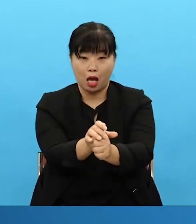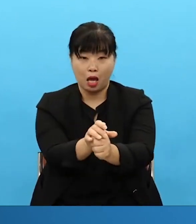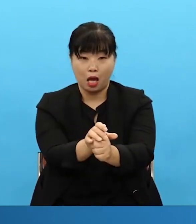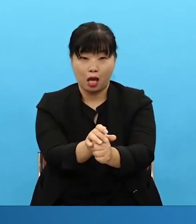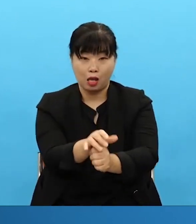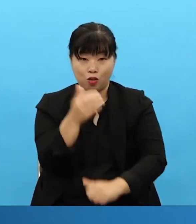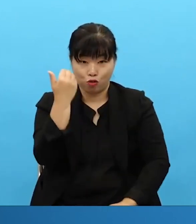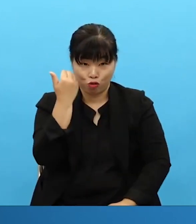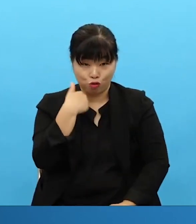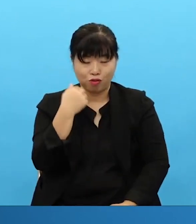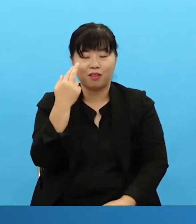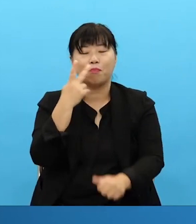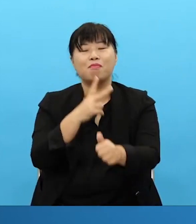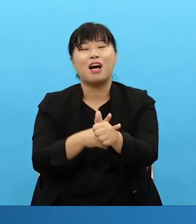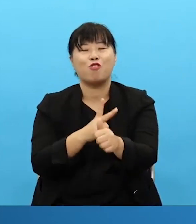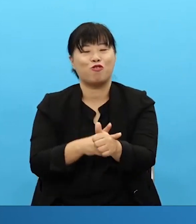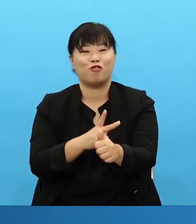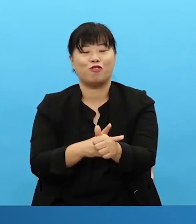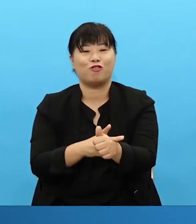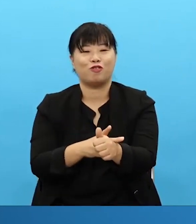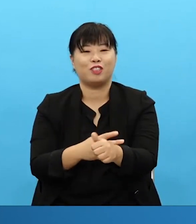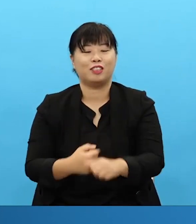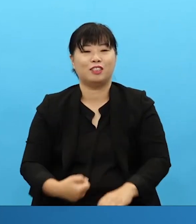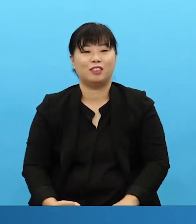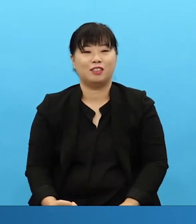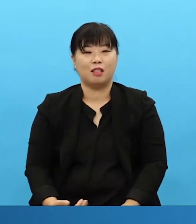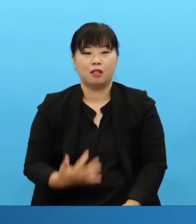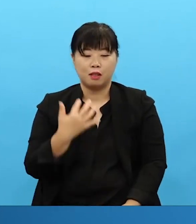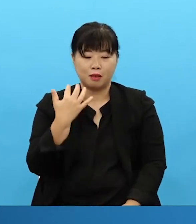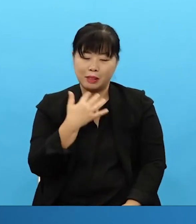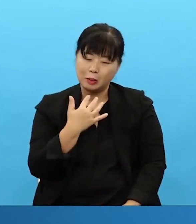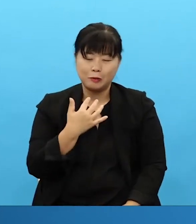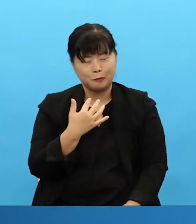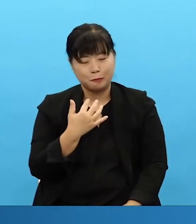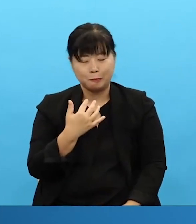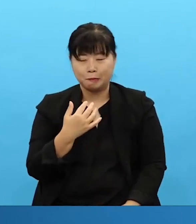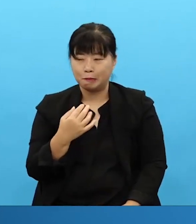바울입니다. 베드로보다는 바울이 조금 나아요. 원내스 하는 일에